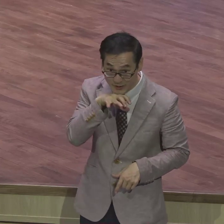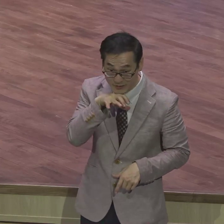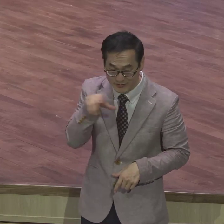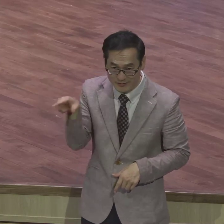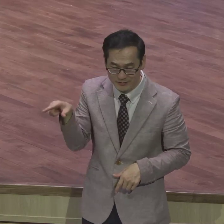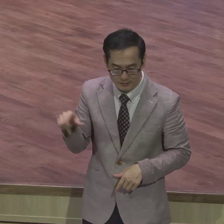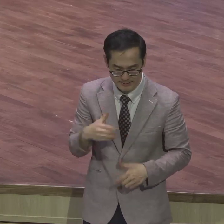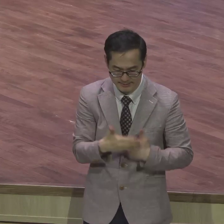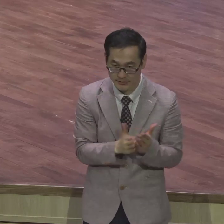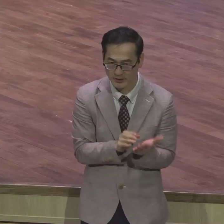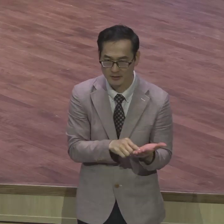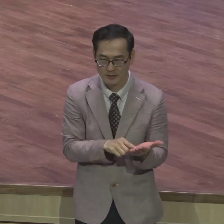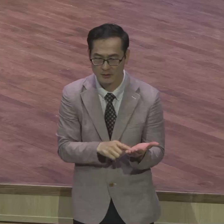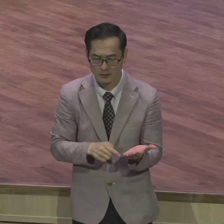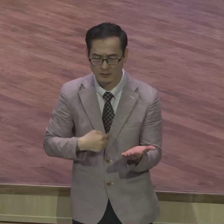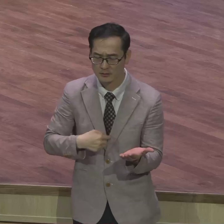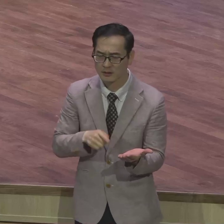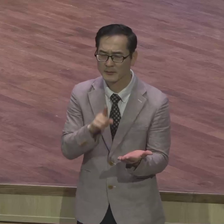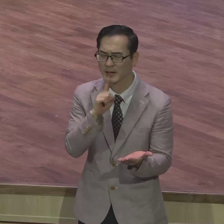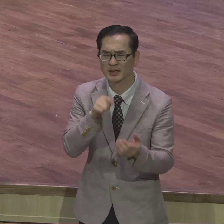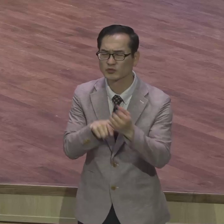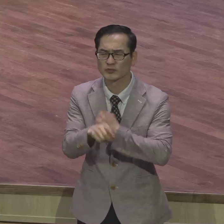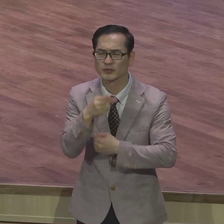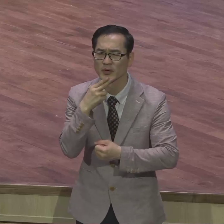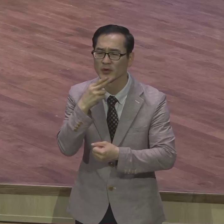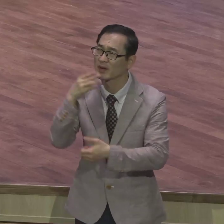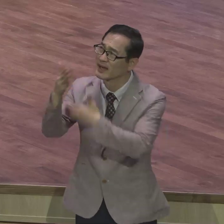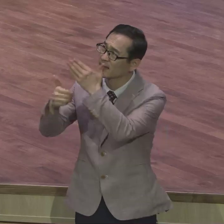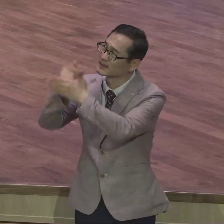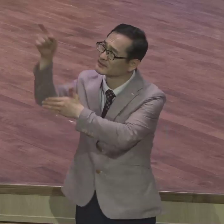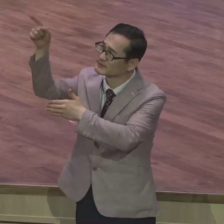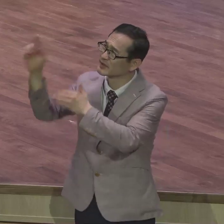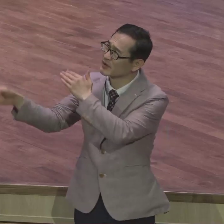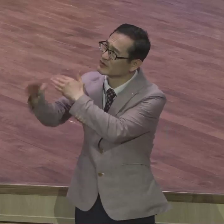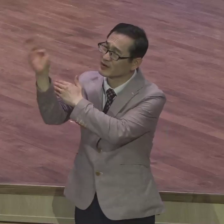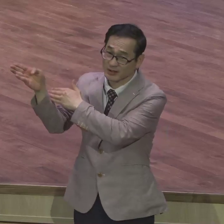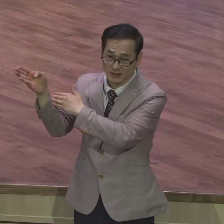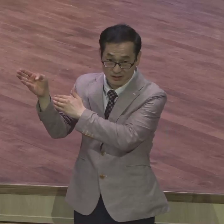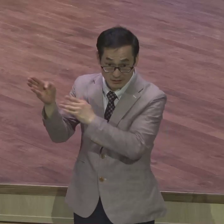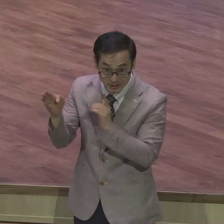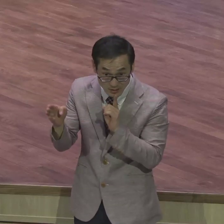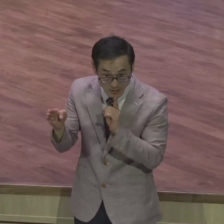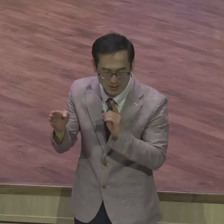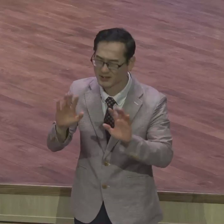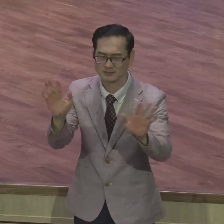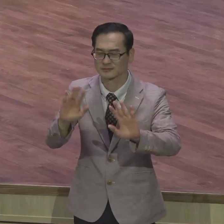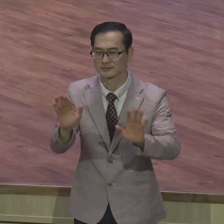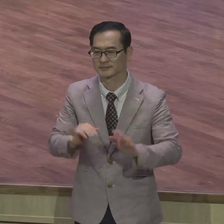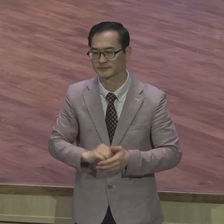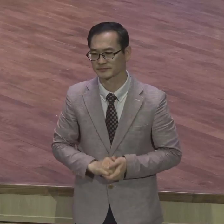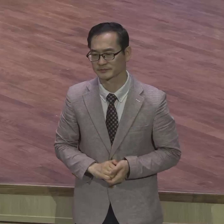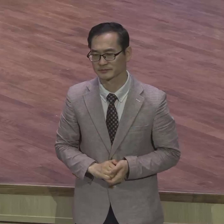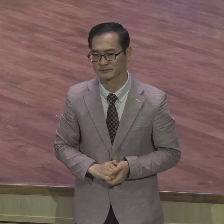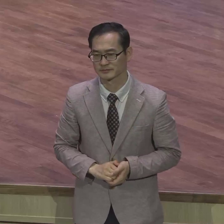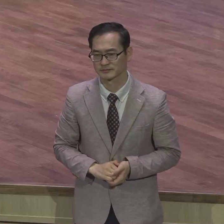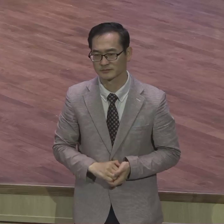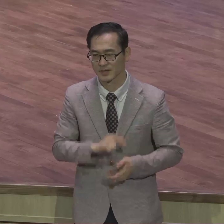무슨 말하리요 하나님께 불의가 있느냐 그럴 수 없느니라 모세계 이르시되 내가 격렬의 결자를